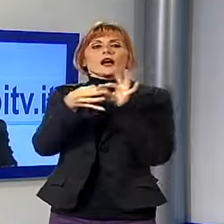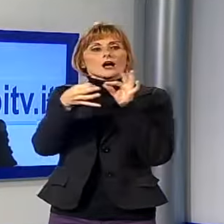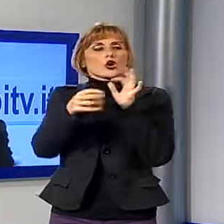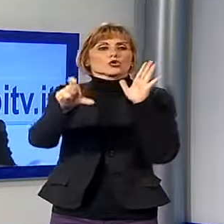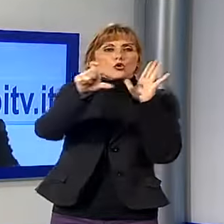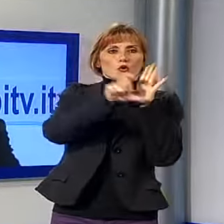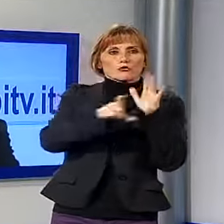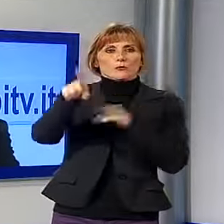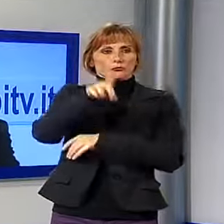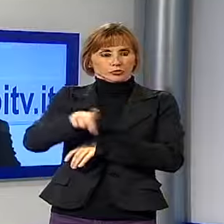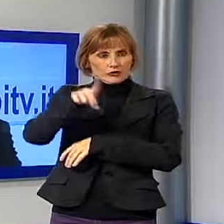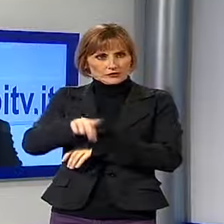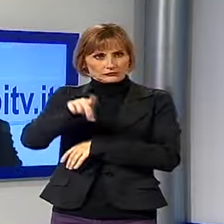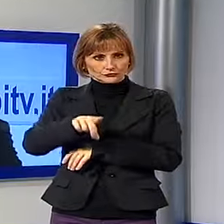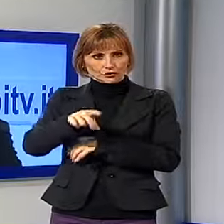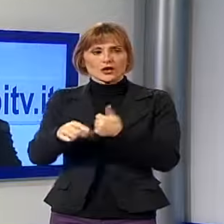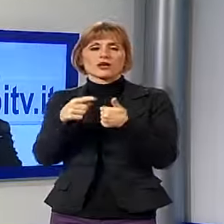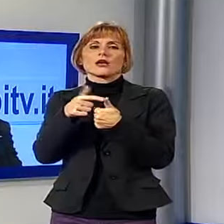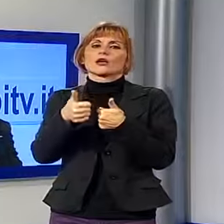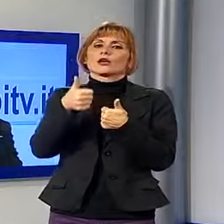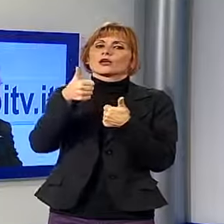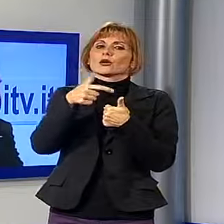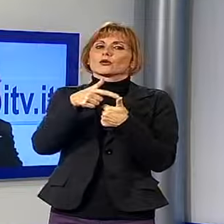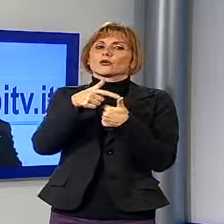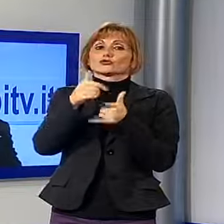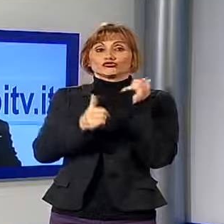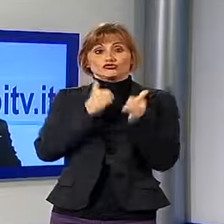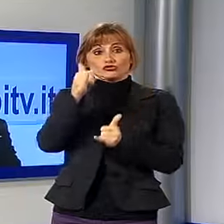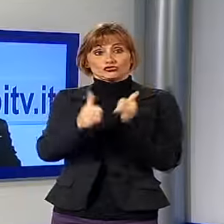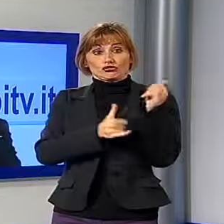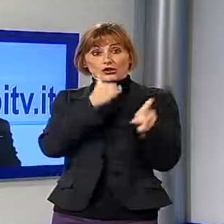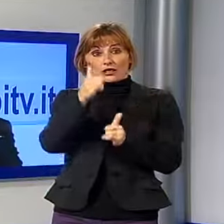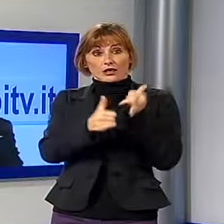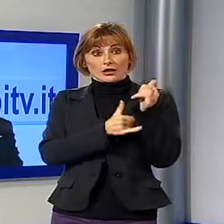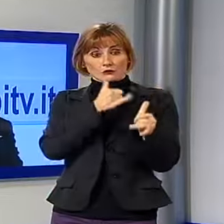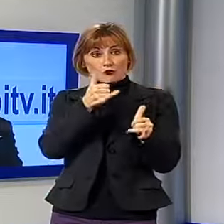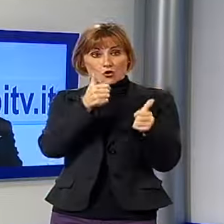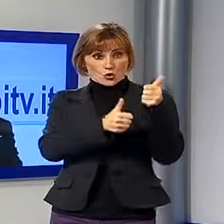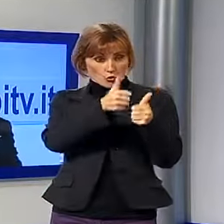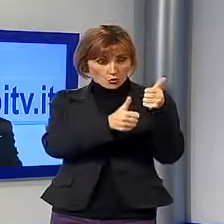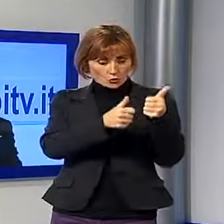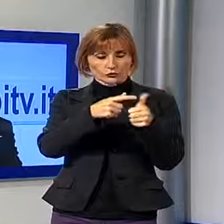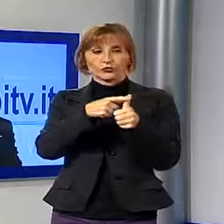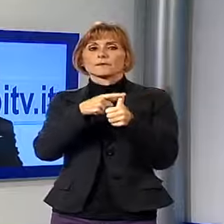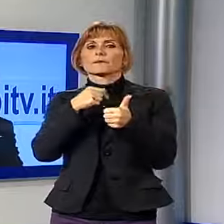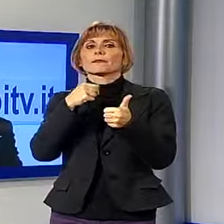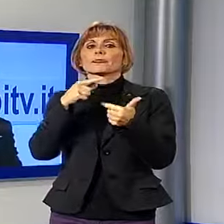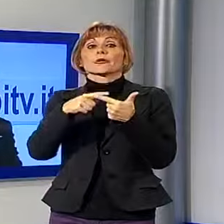provincia, quindi il primo sarà quello sul ciclismo, scatti mondiali e poi dopo si entra proprio nel vivo delle